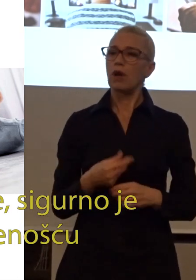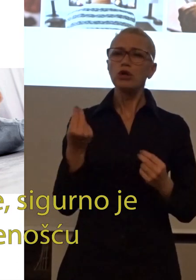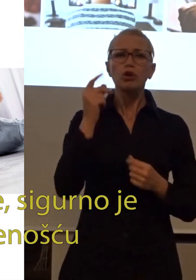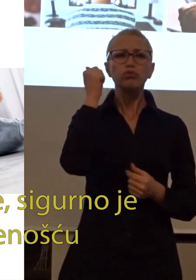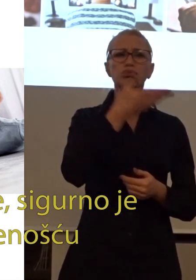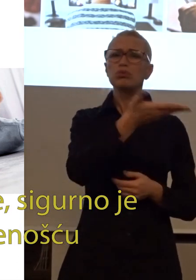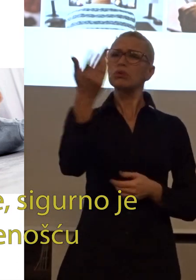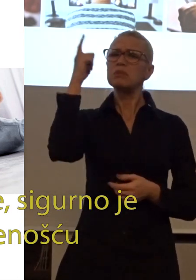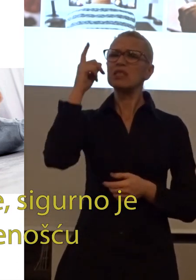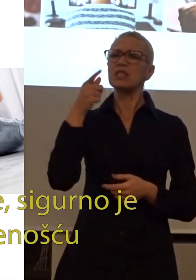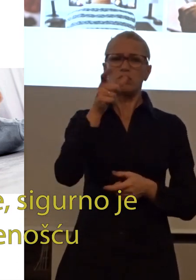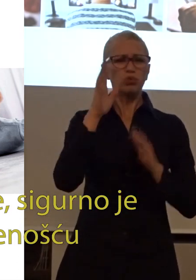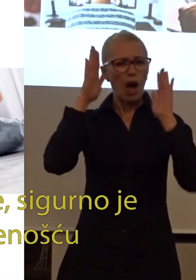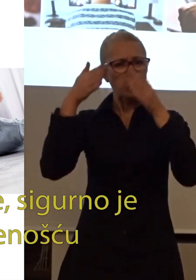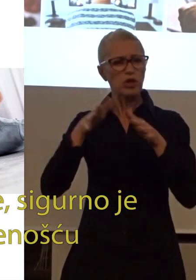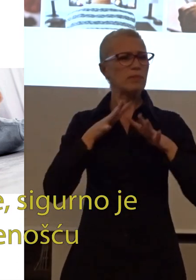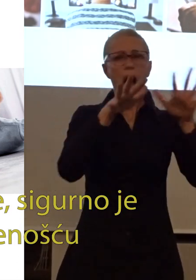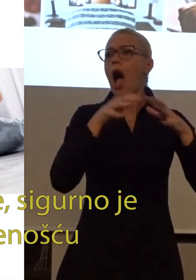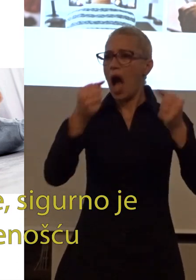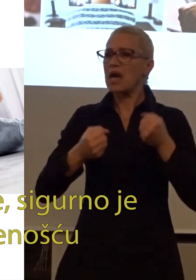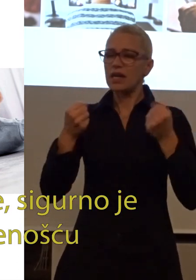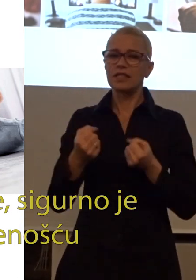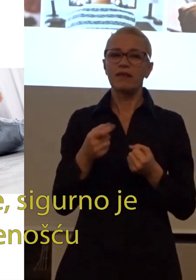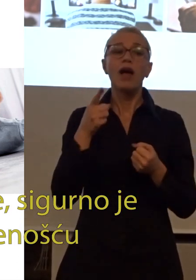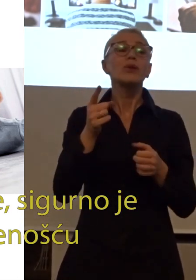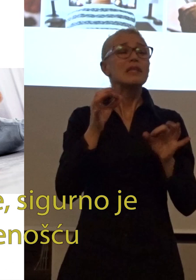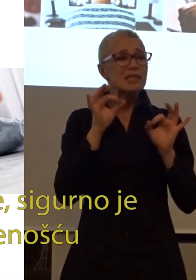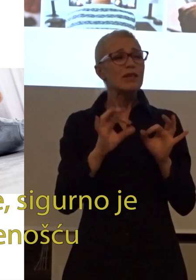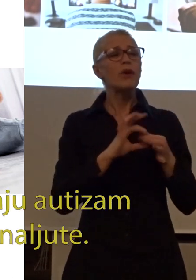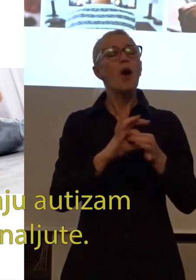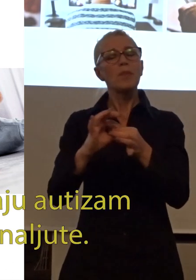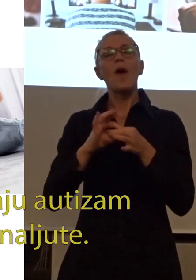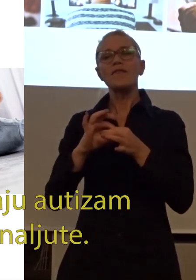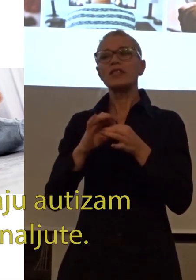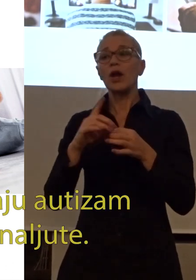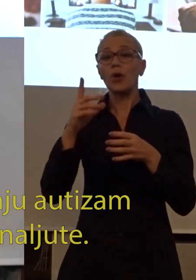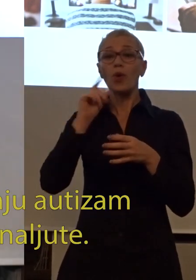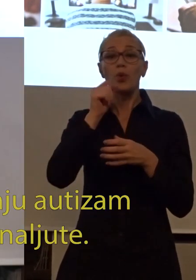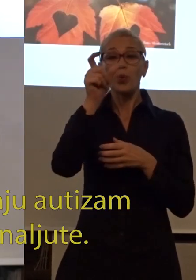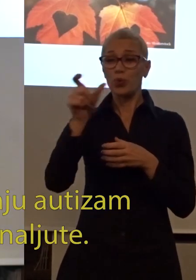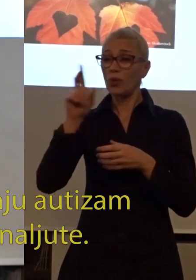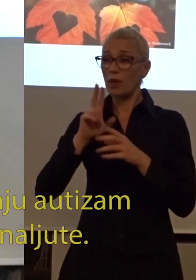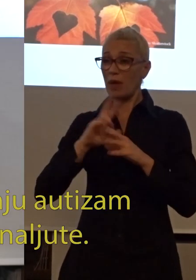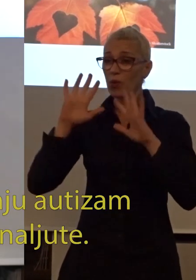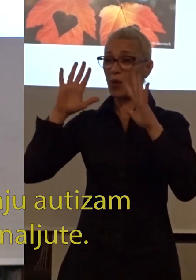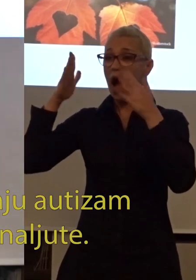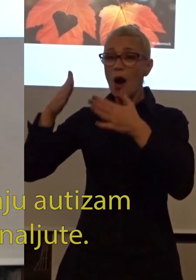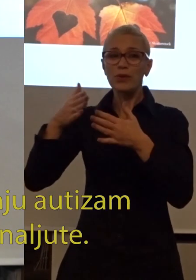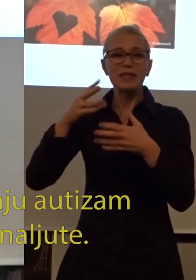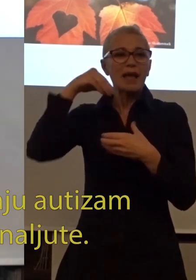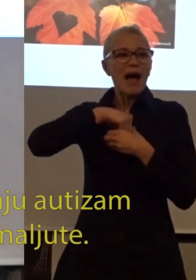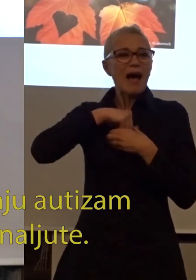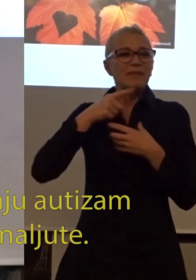čini da su ove osobe agresivne? To je sigurno povezano sa uznemirenjem i reakcijama ljudi koji imaju autizam